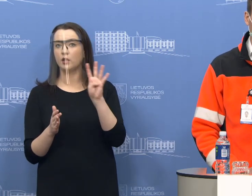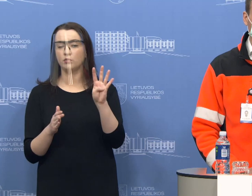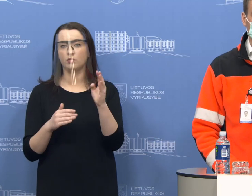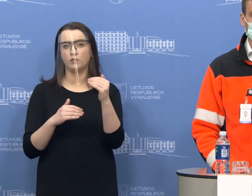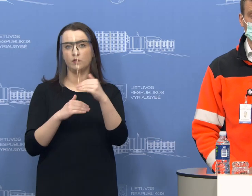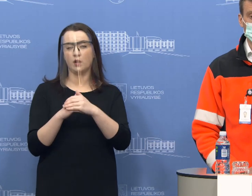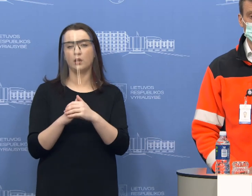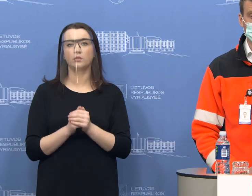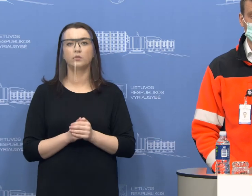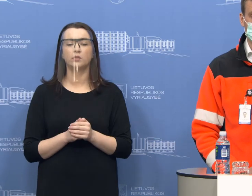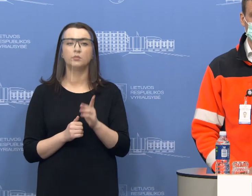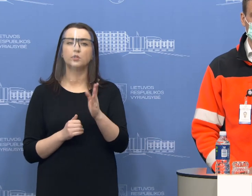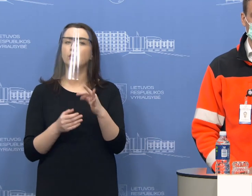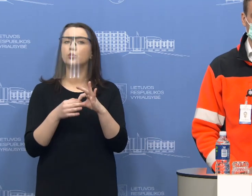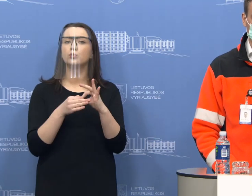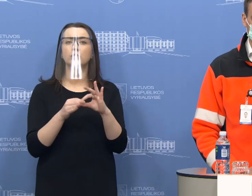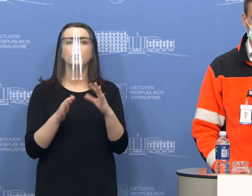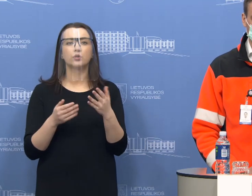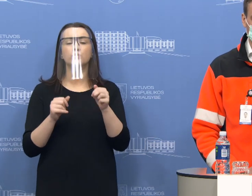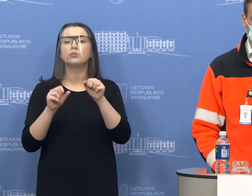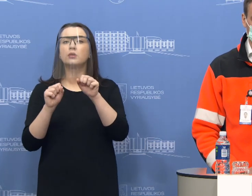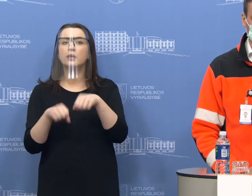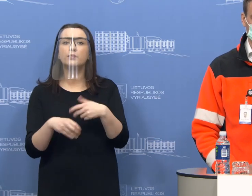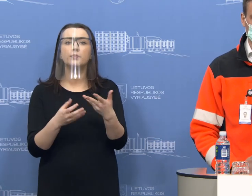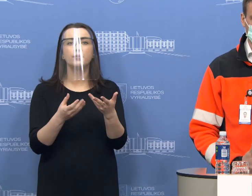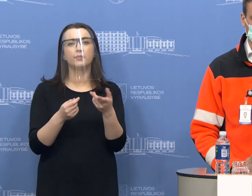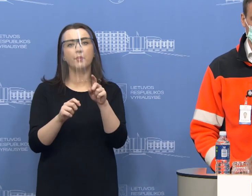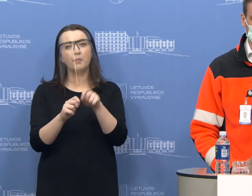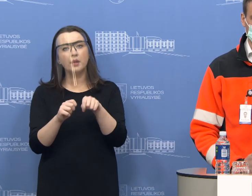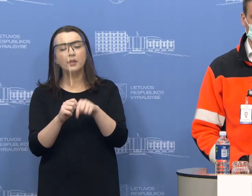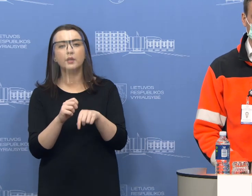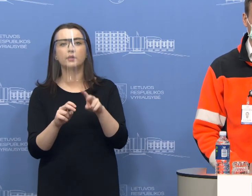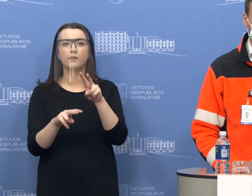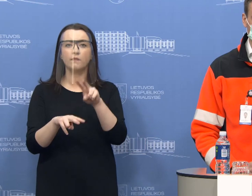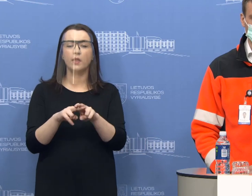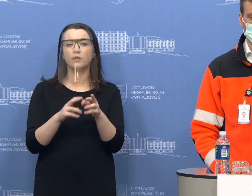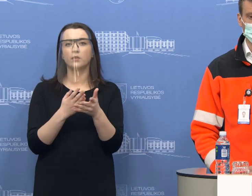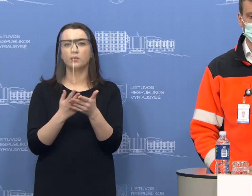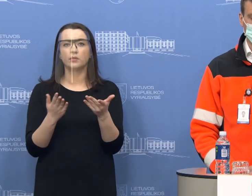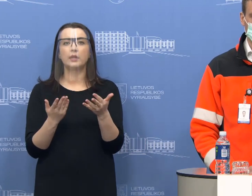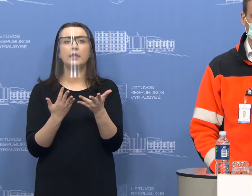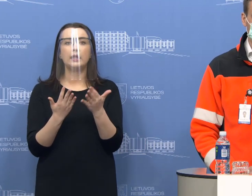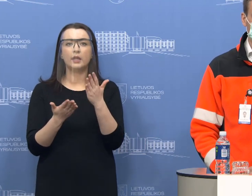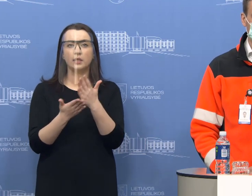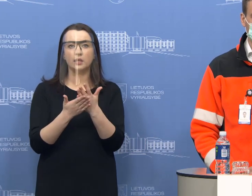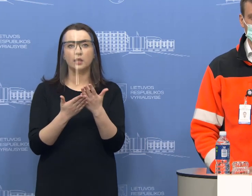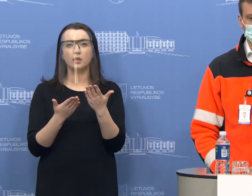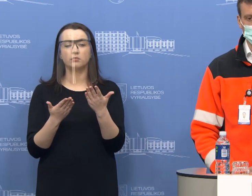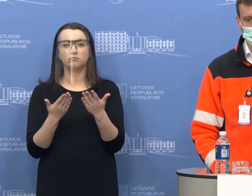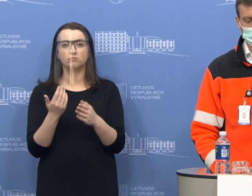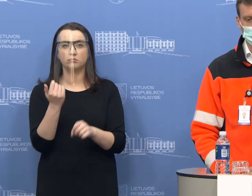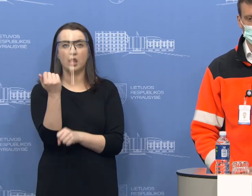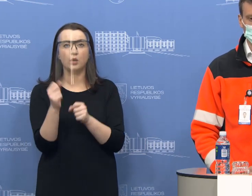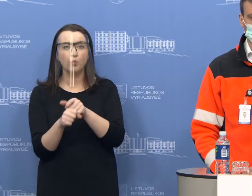tai yra susijęs su galimybėmis paimti tą tepinėlį. Na, kiek yra terpių, tiek yra išdėstama